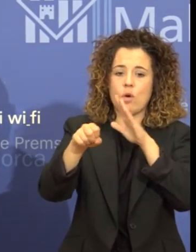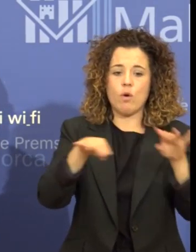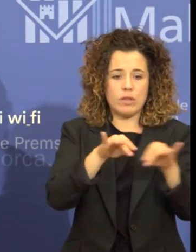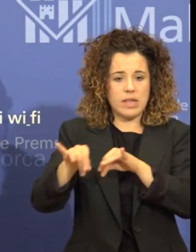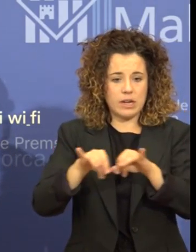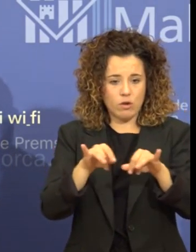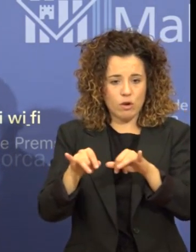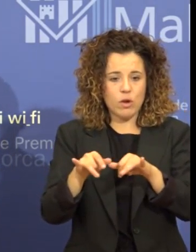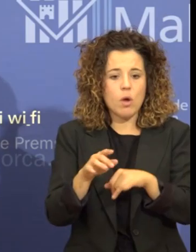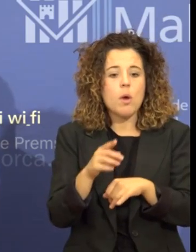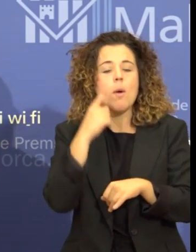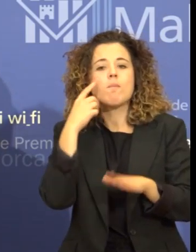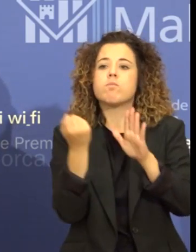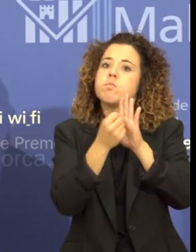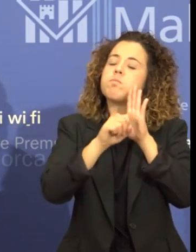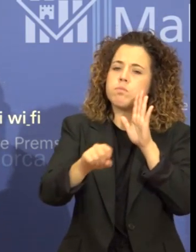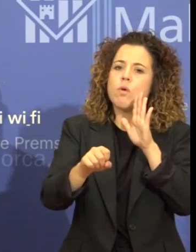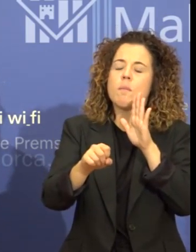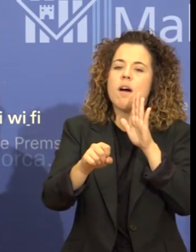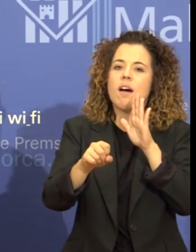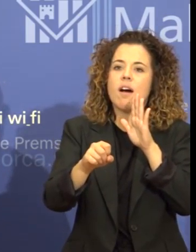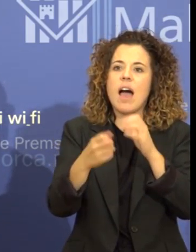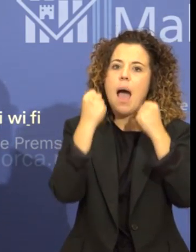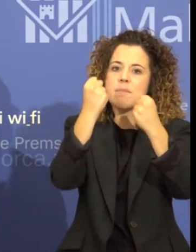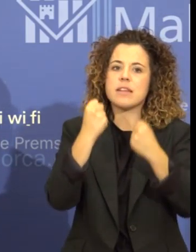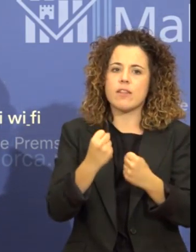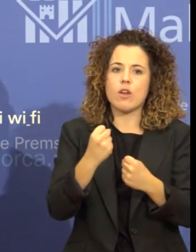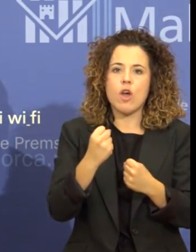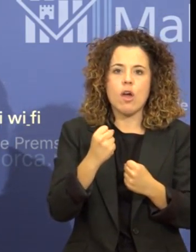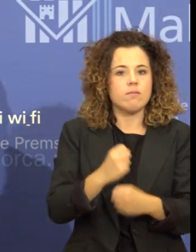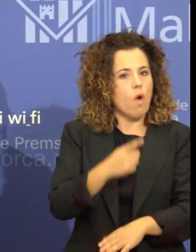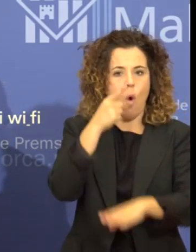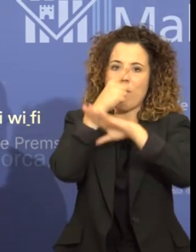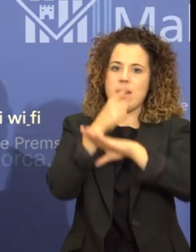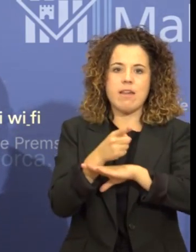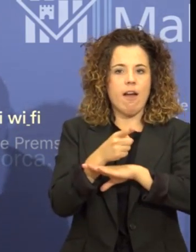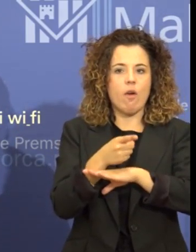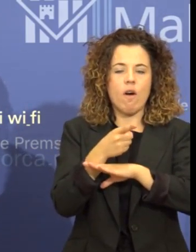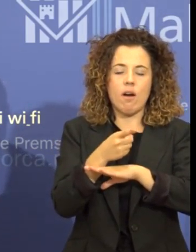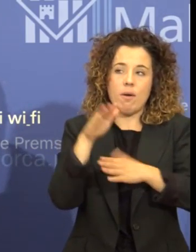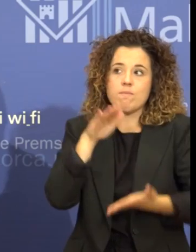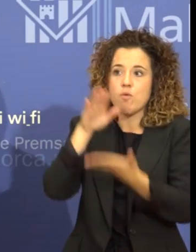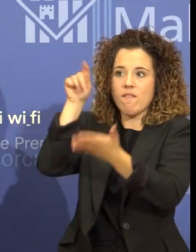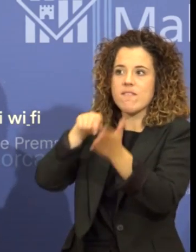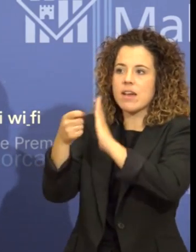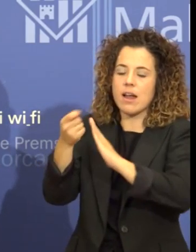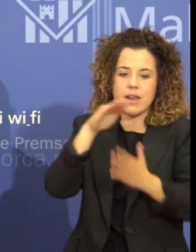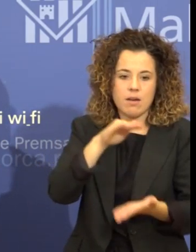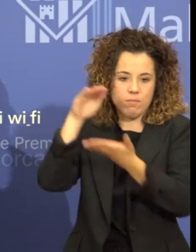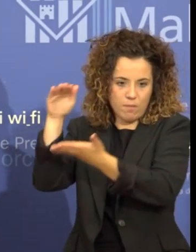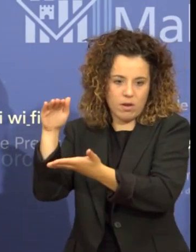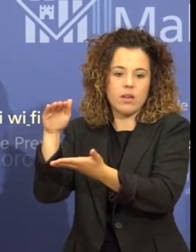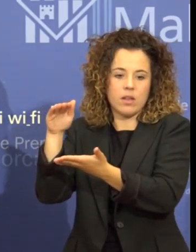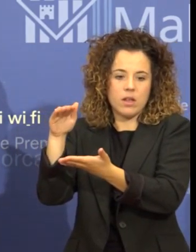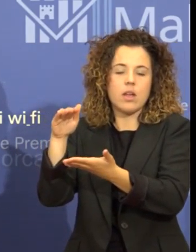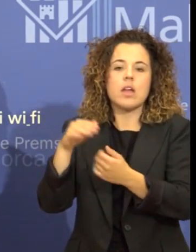existeix l'obligació per part de l'administració d'enviar aquell expedient a la Fiscalia. El que ara volem fer és